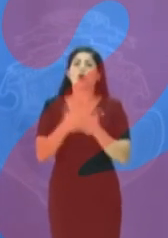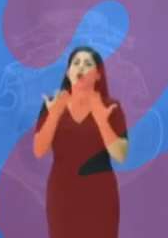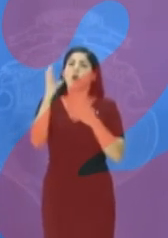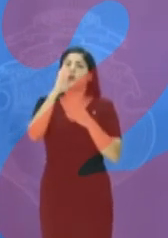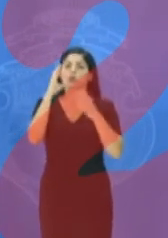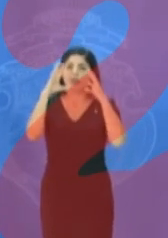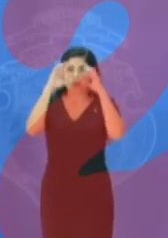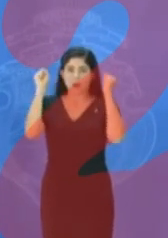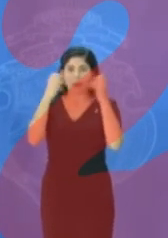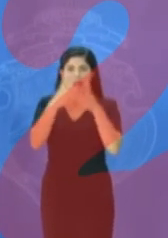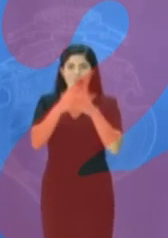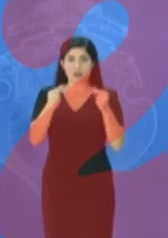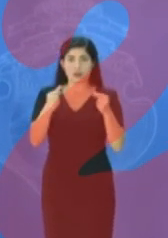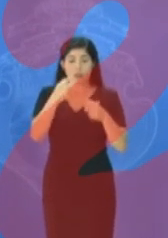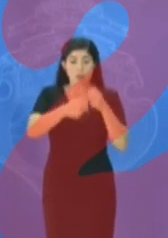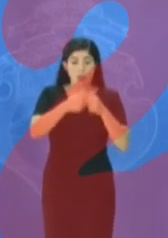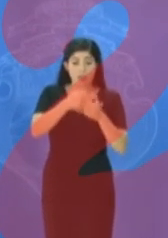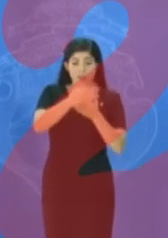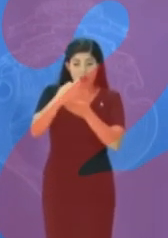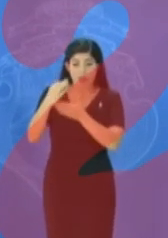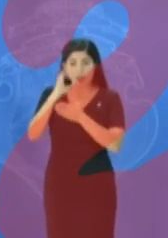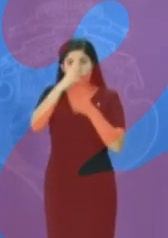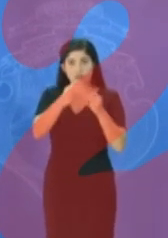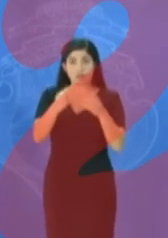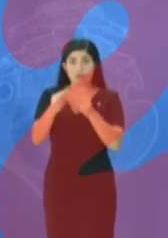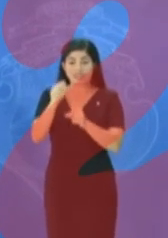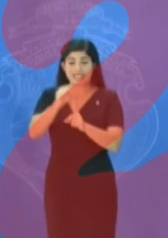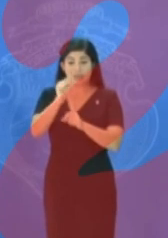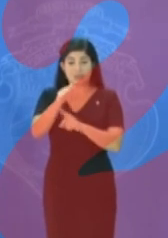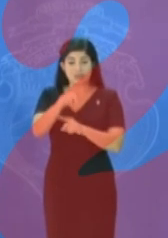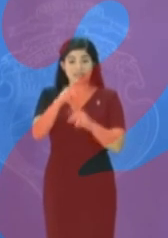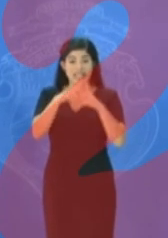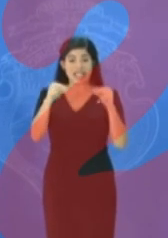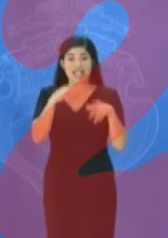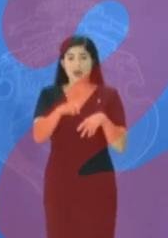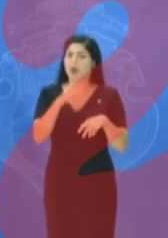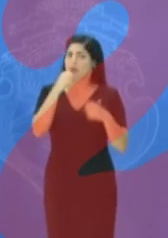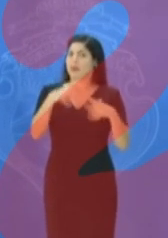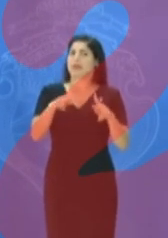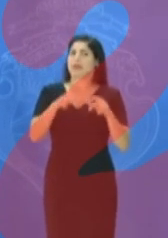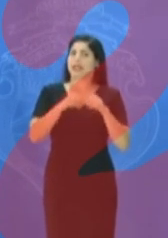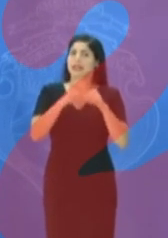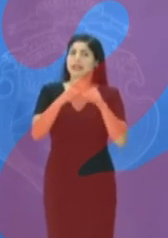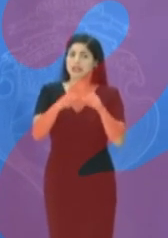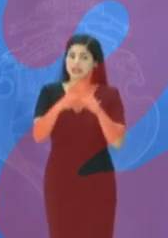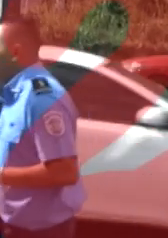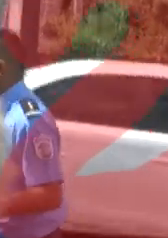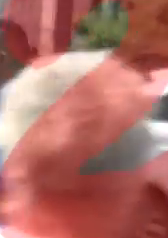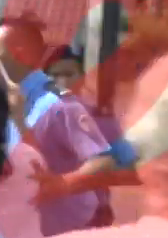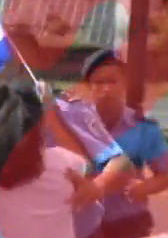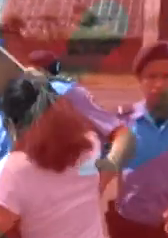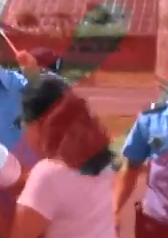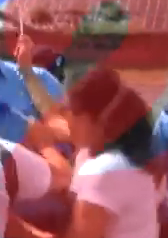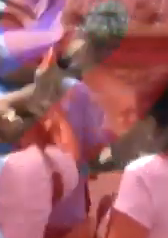mundo para conseguir una resolución democrática en la crisis en sus fronteras. El régimen de